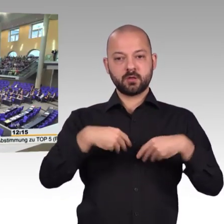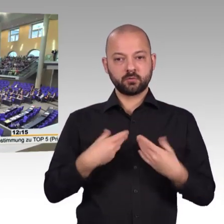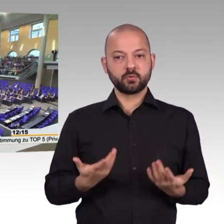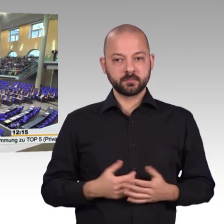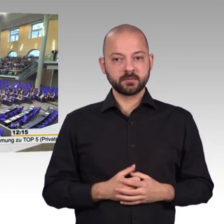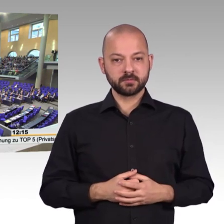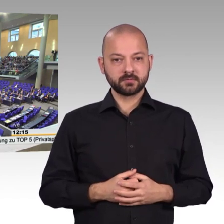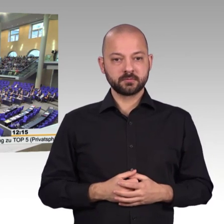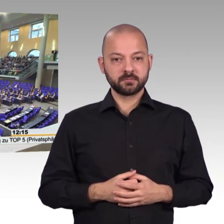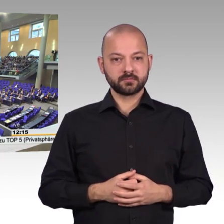Wo sind denn die Regierung?